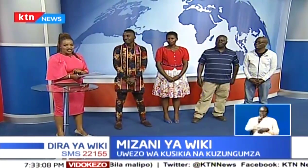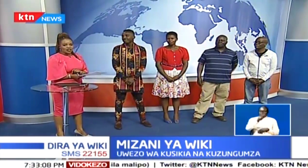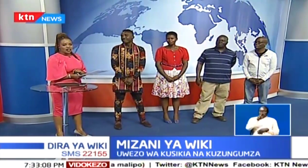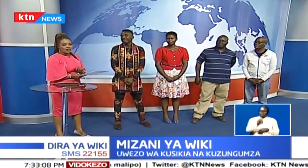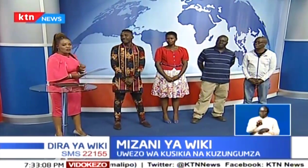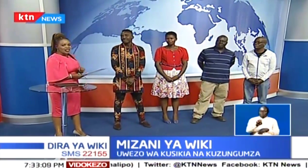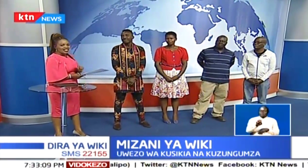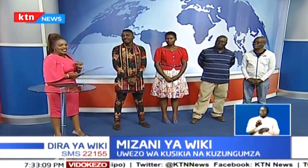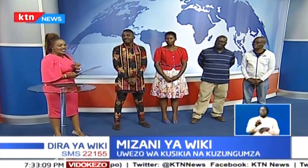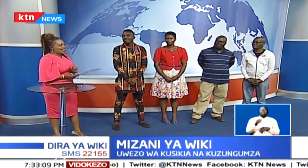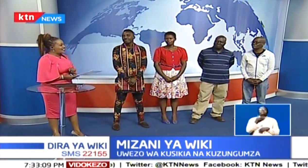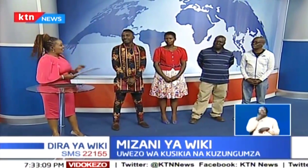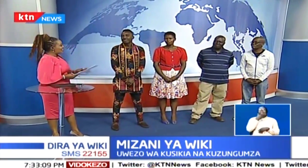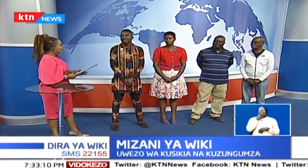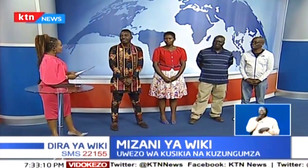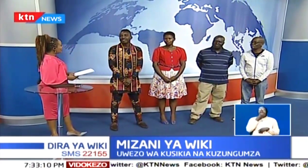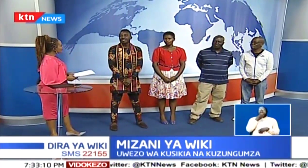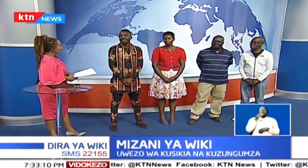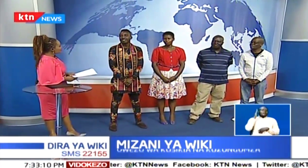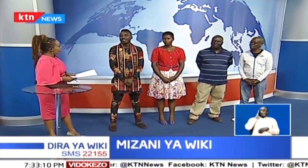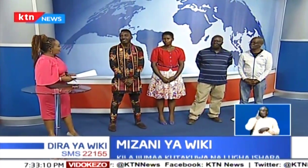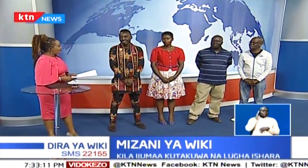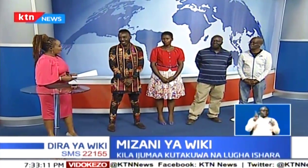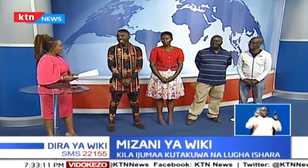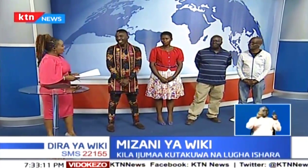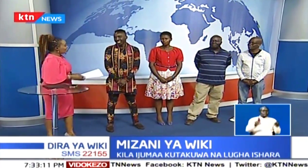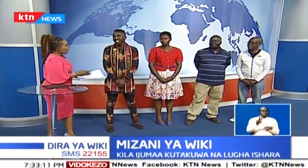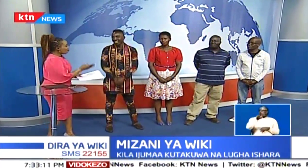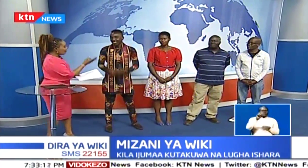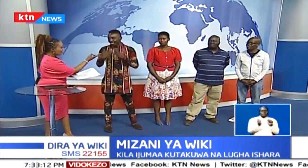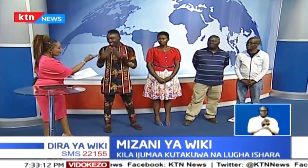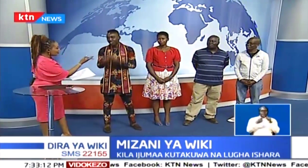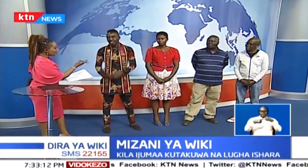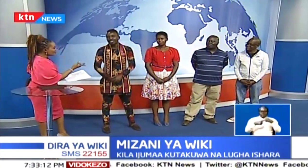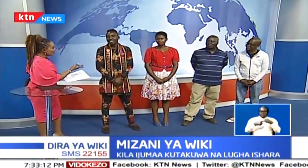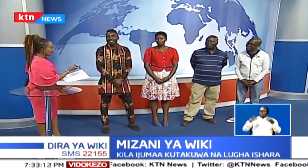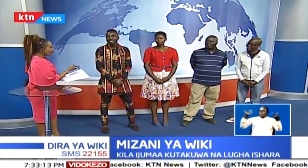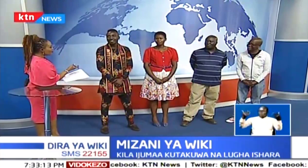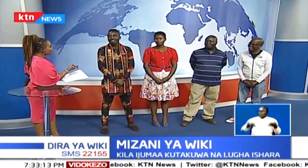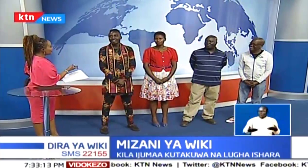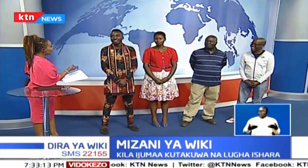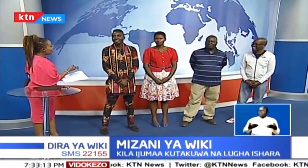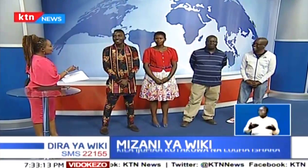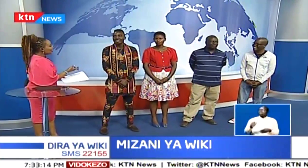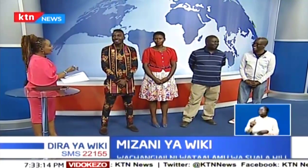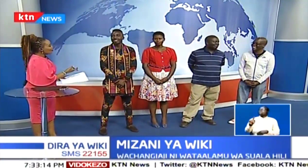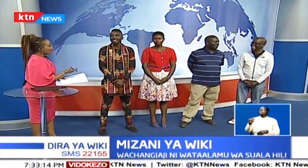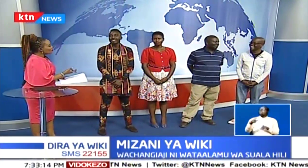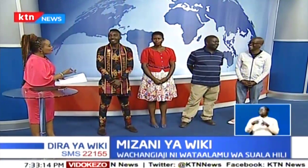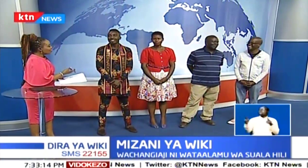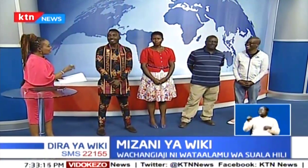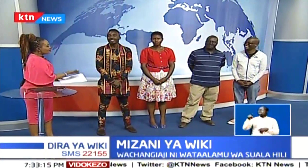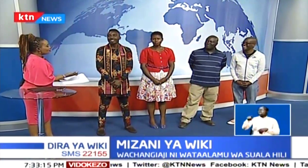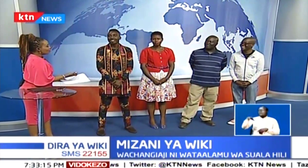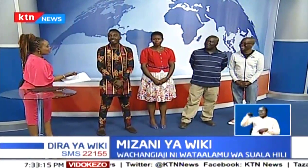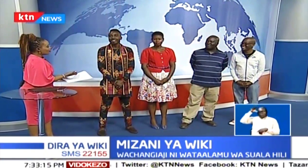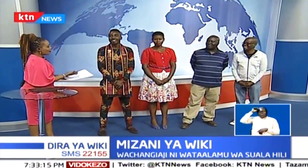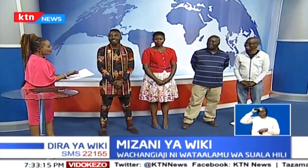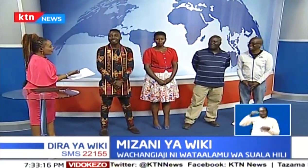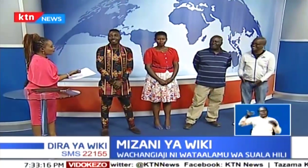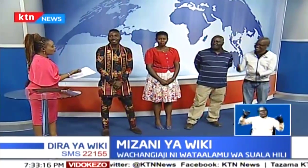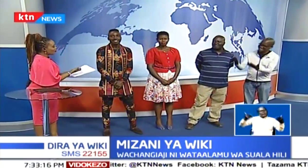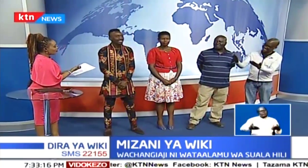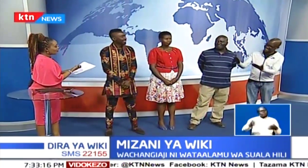International 2016. Karibu sana. Na thani hapa o wiki ndiyo nafapuanza na kujifunza. Karibu